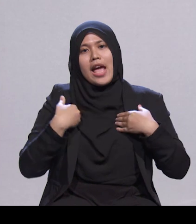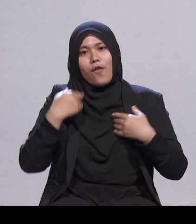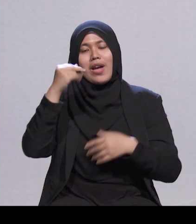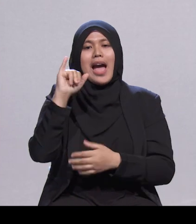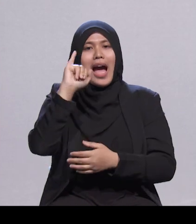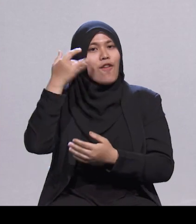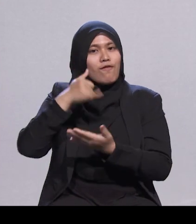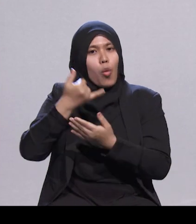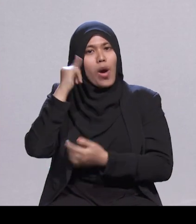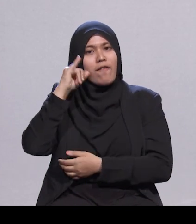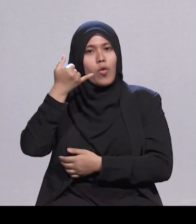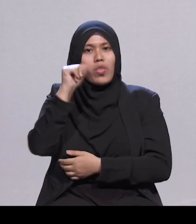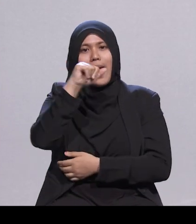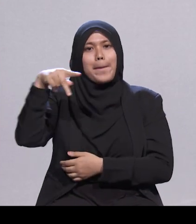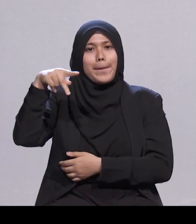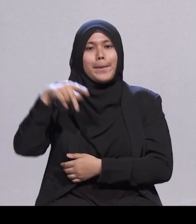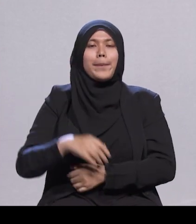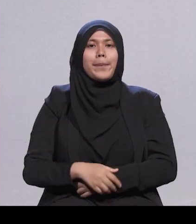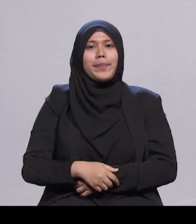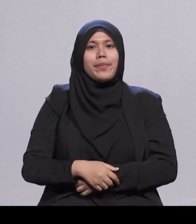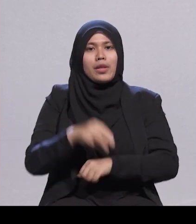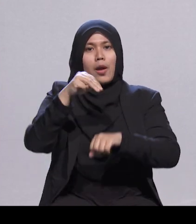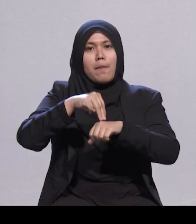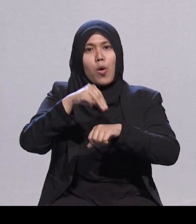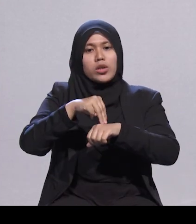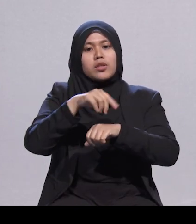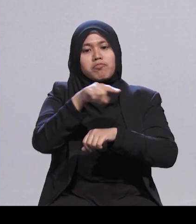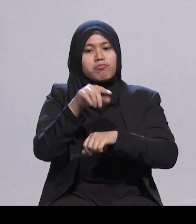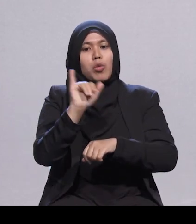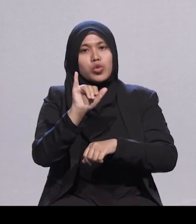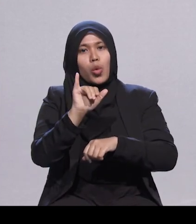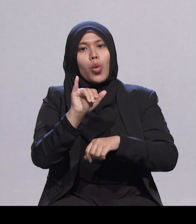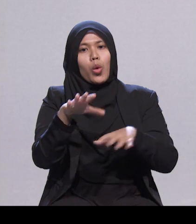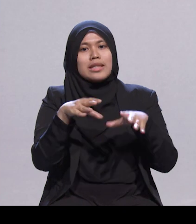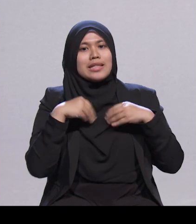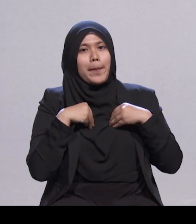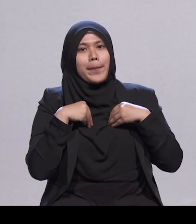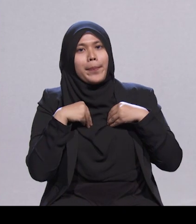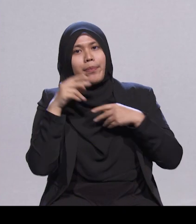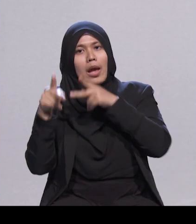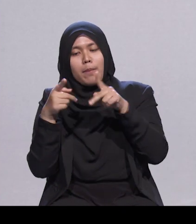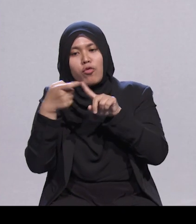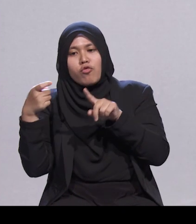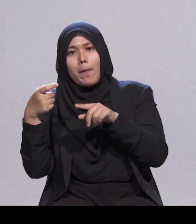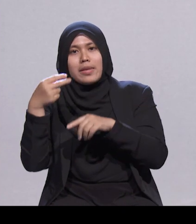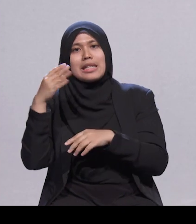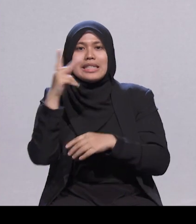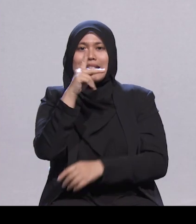Masjid ini juga menampung jemaah dari karya Kampung Holland. Saya tahu jemaah Masjid